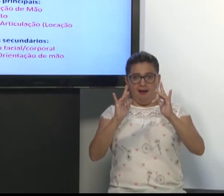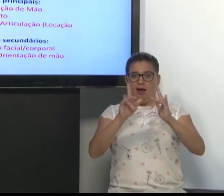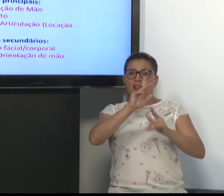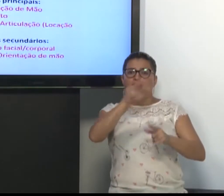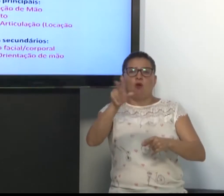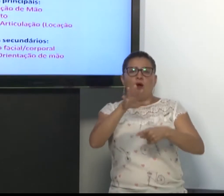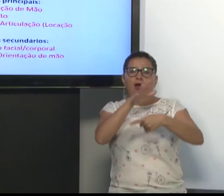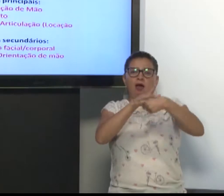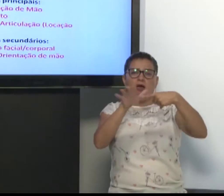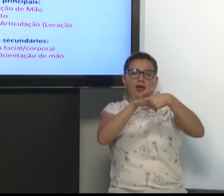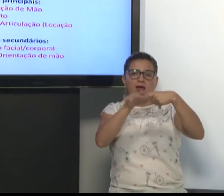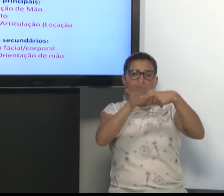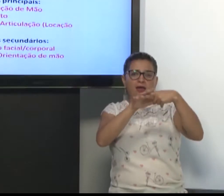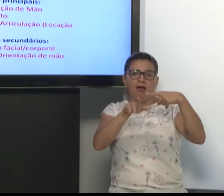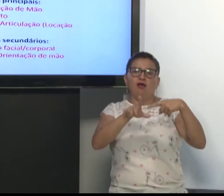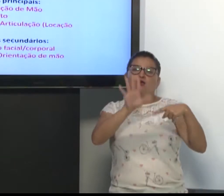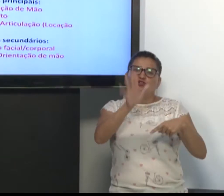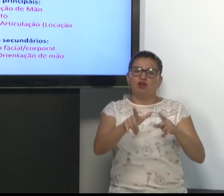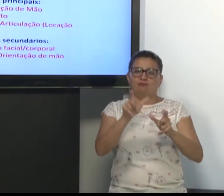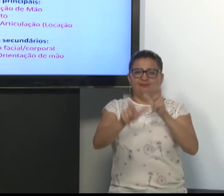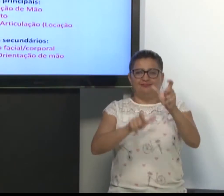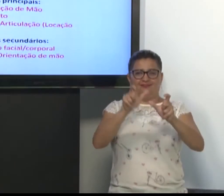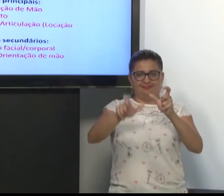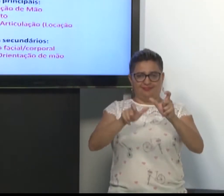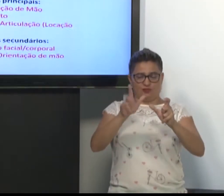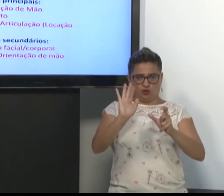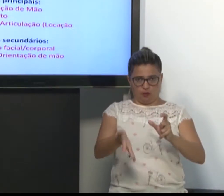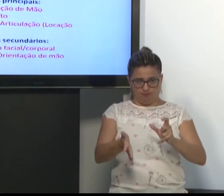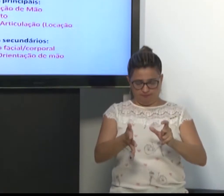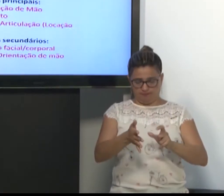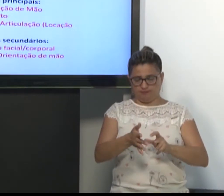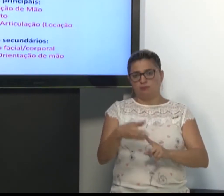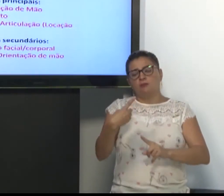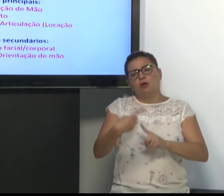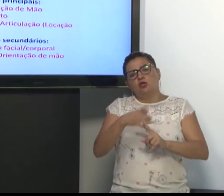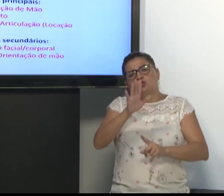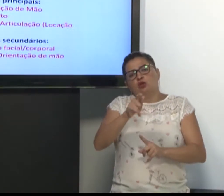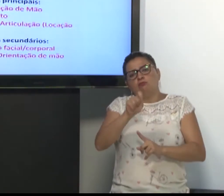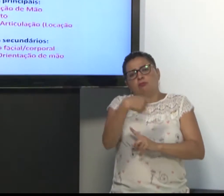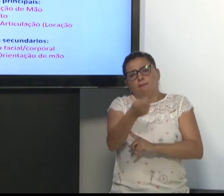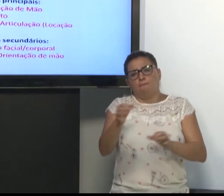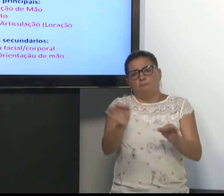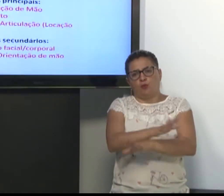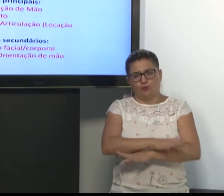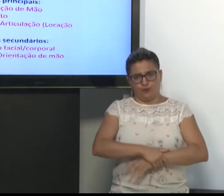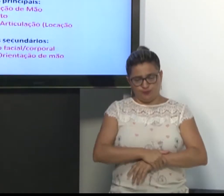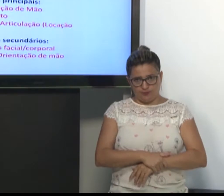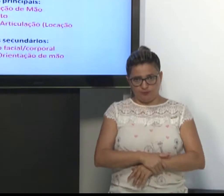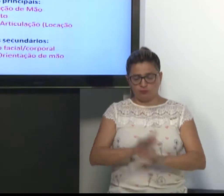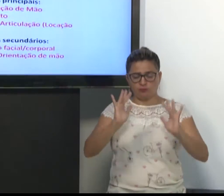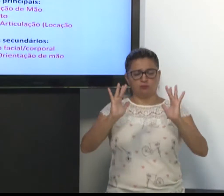Não é da fonologia, morfologia. Precisa-se usar os parâmetros. Por exemplo.